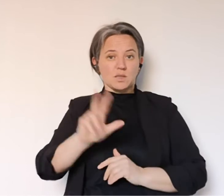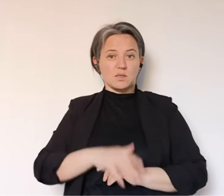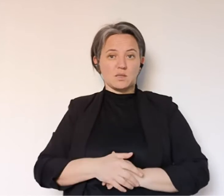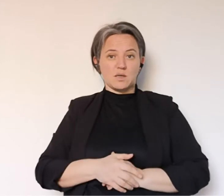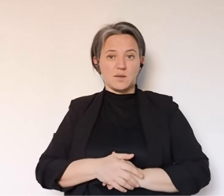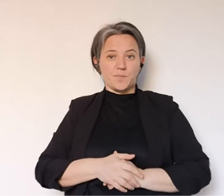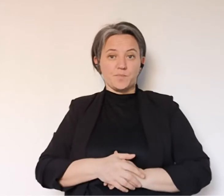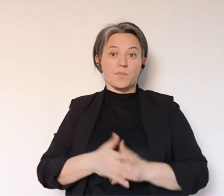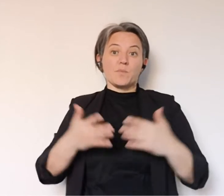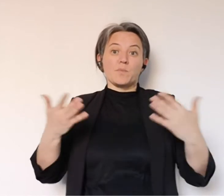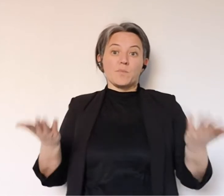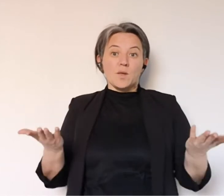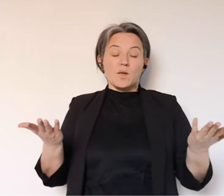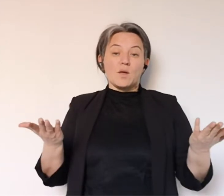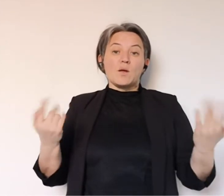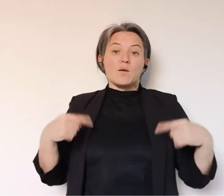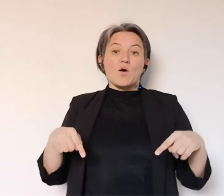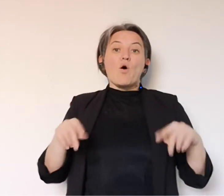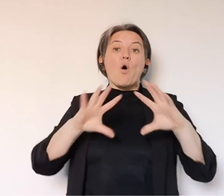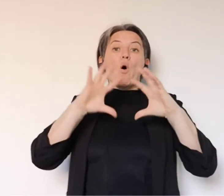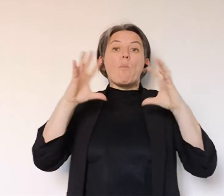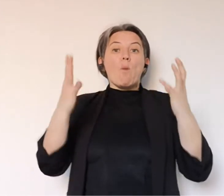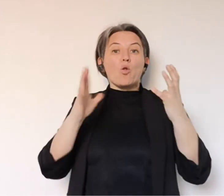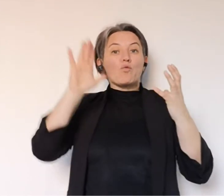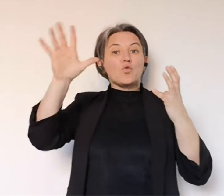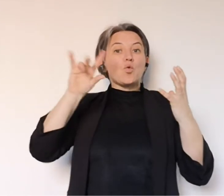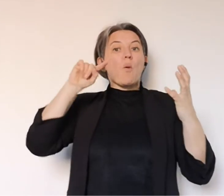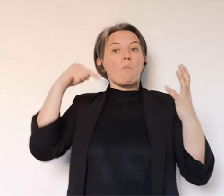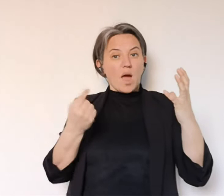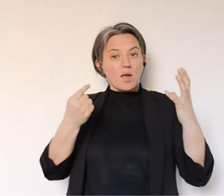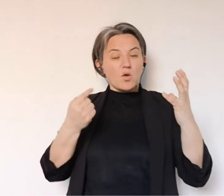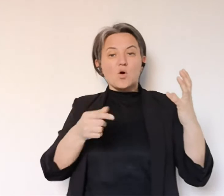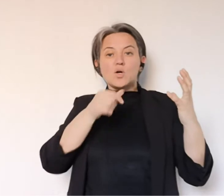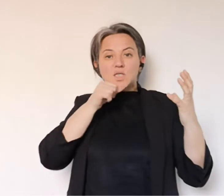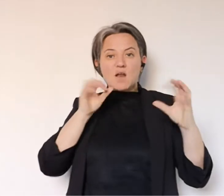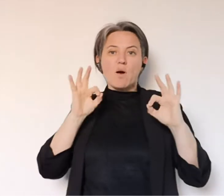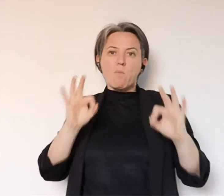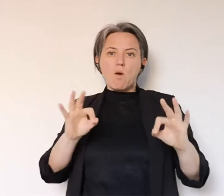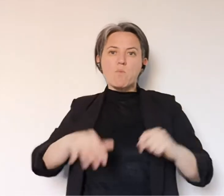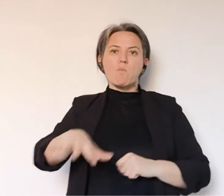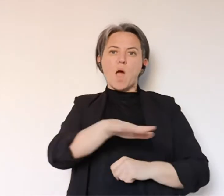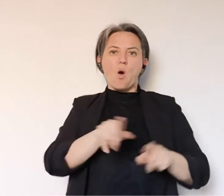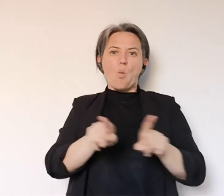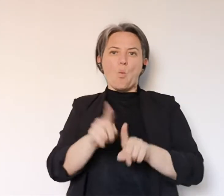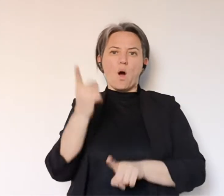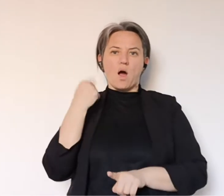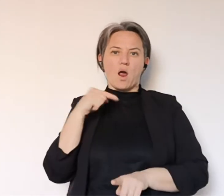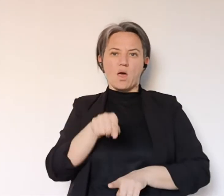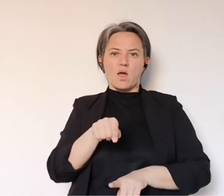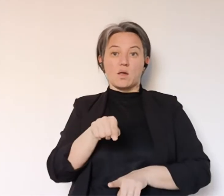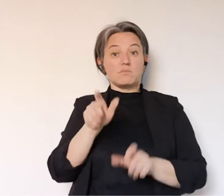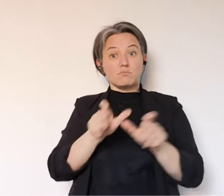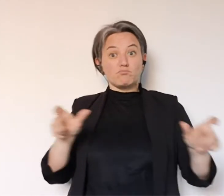permettete questa battuta, se c'è un futuro migliore per il mondo passa anche da una piazza